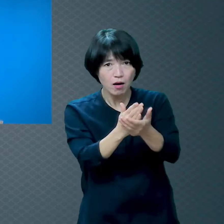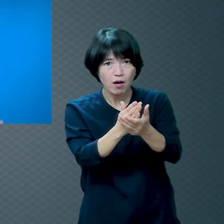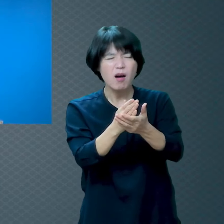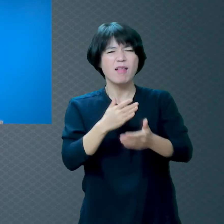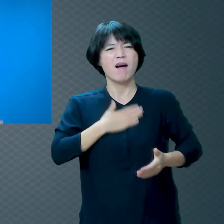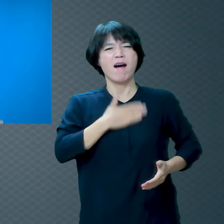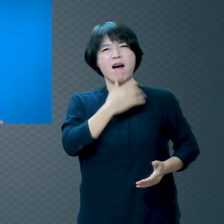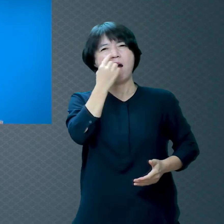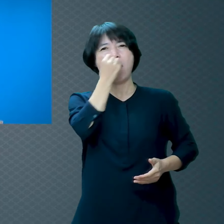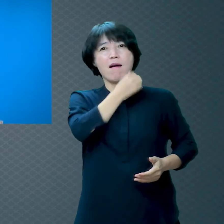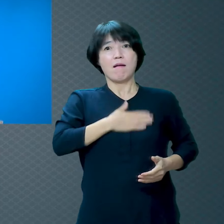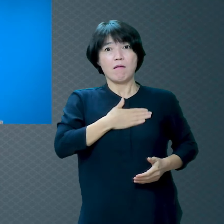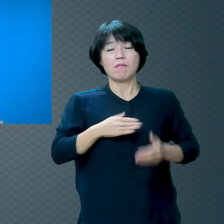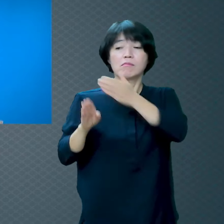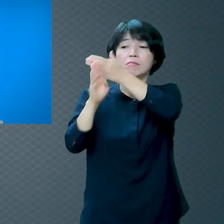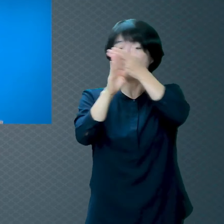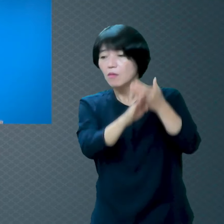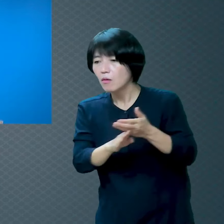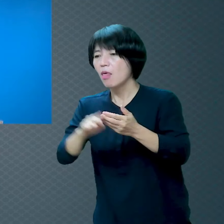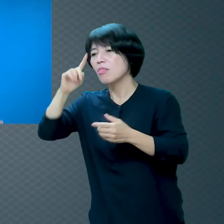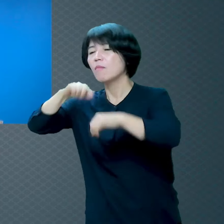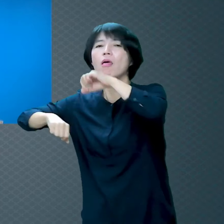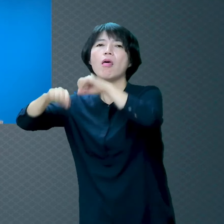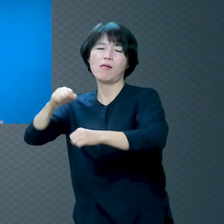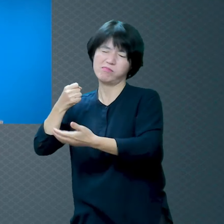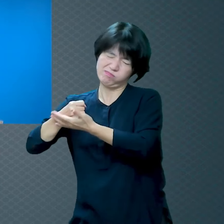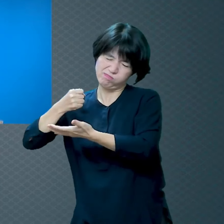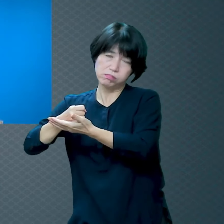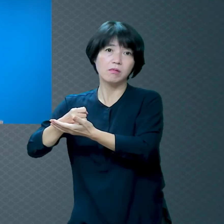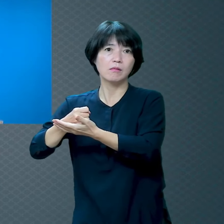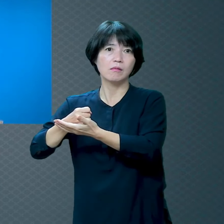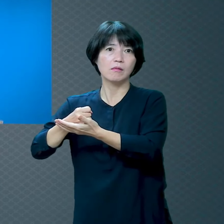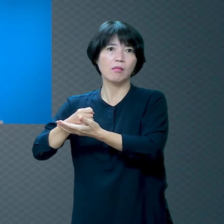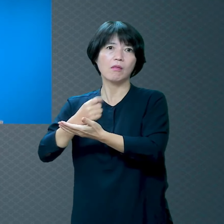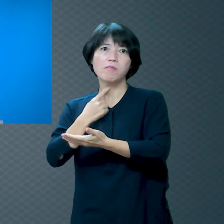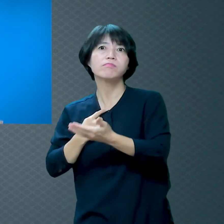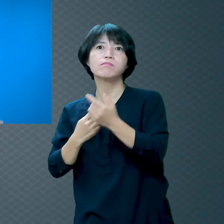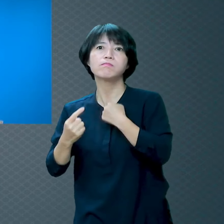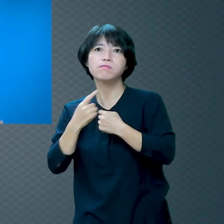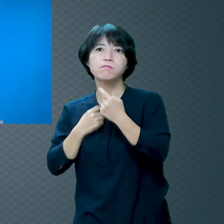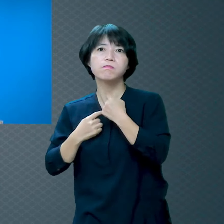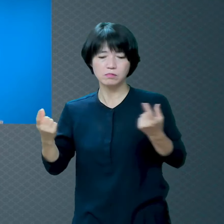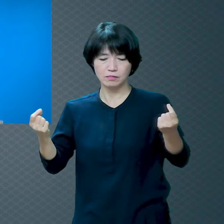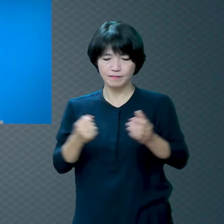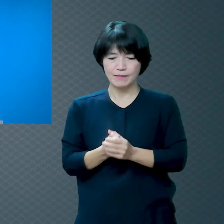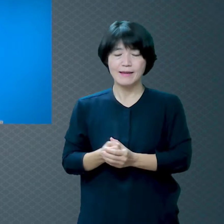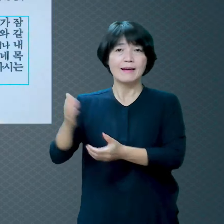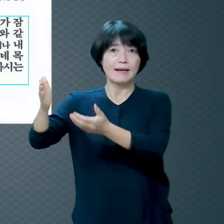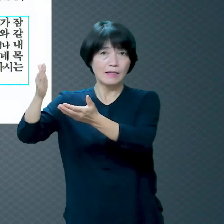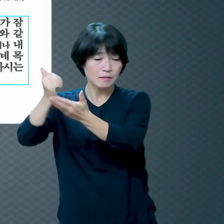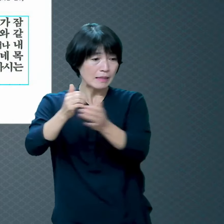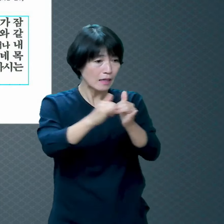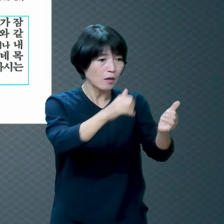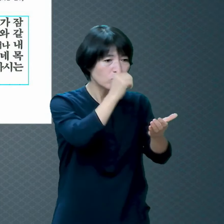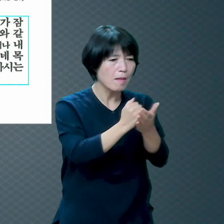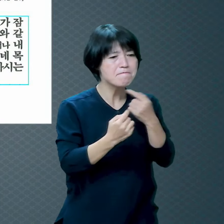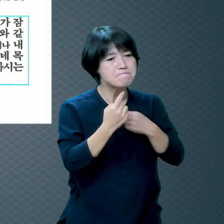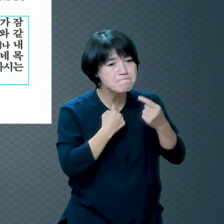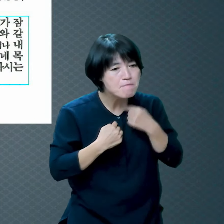내가 이 일을 행하여도 그렇게 살아도 내가 잠잠하였더니